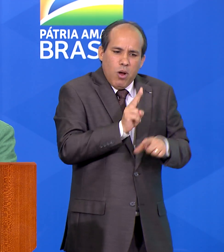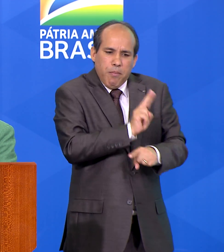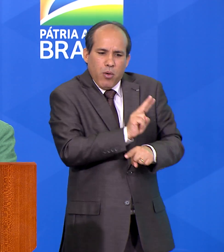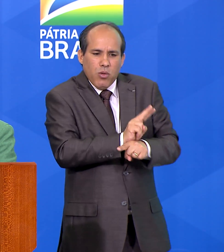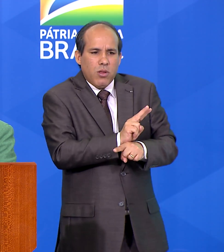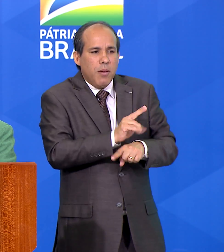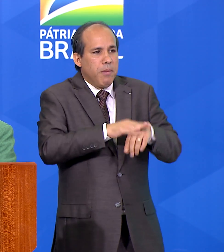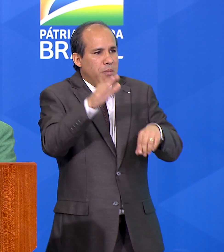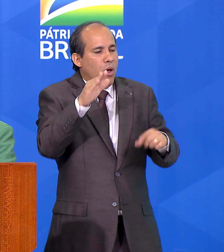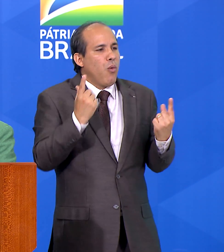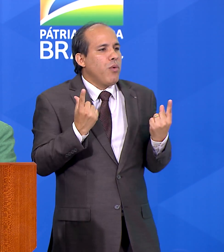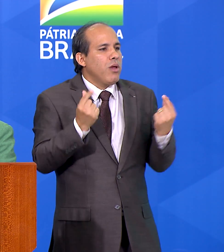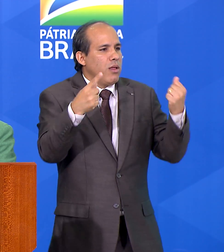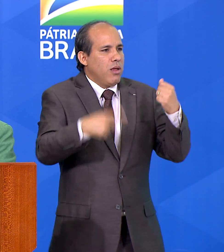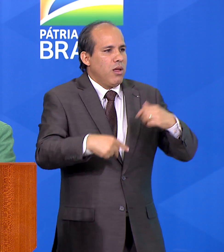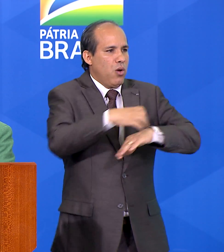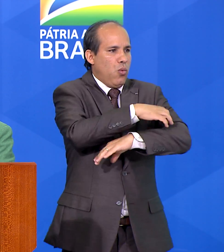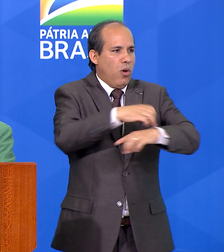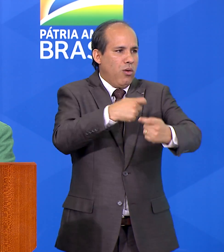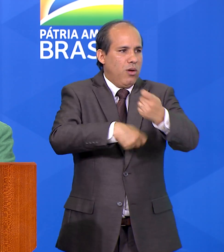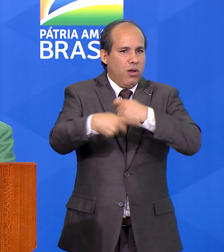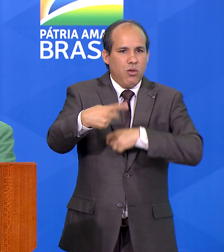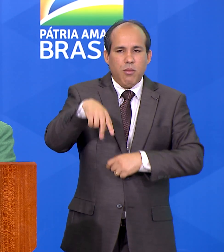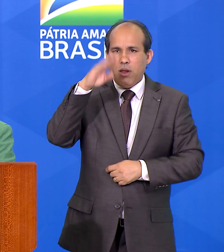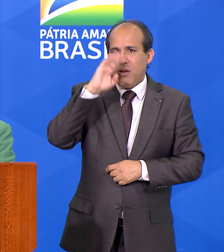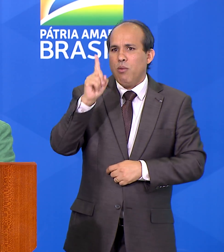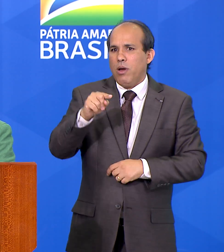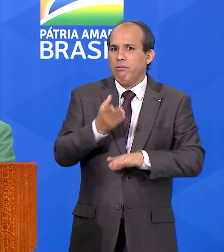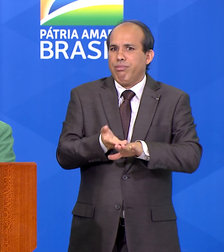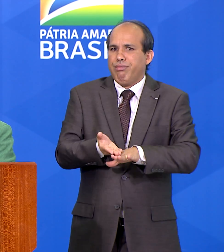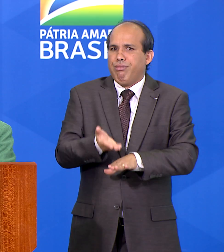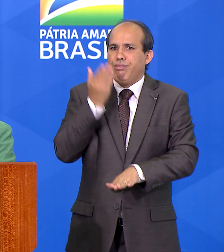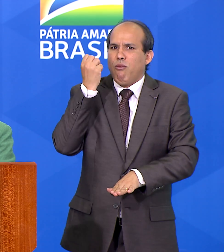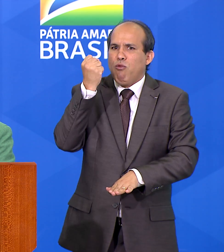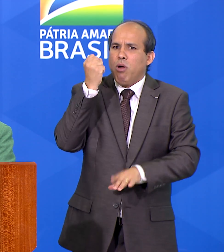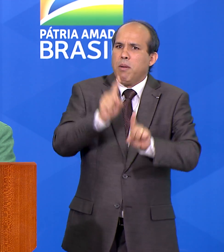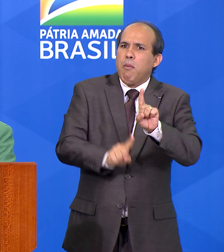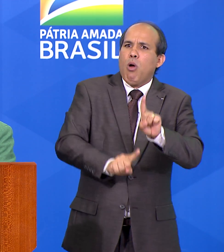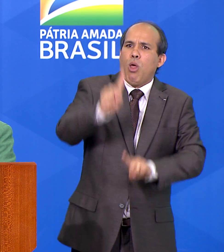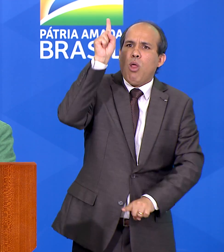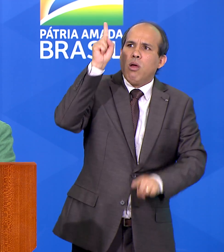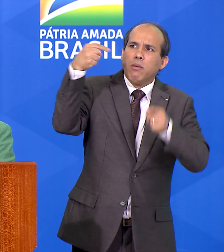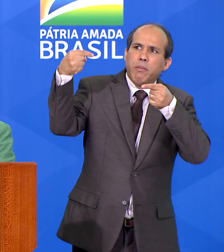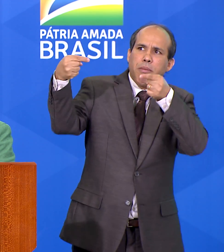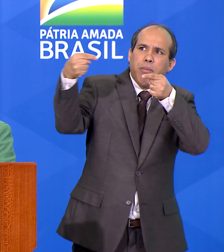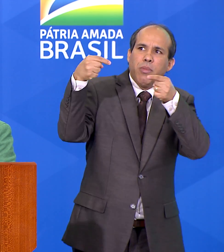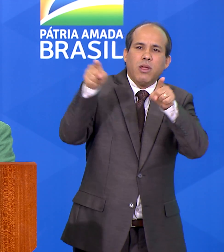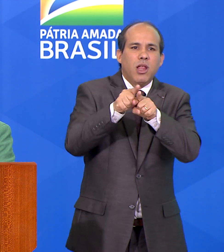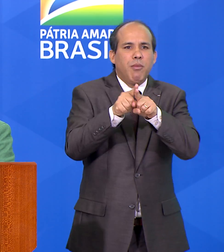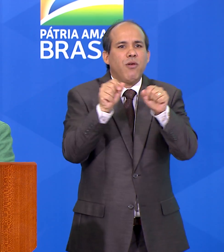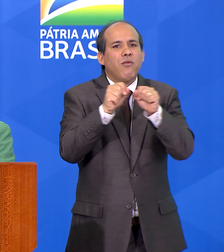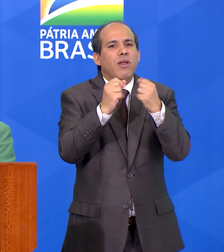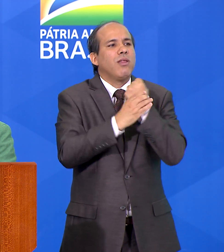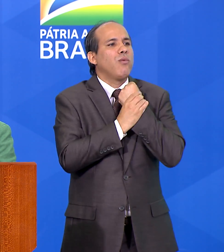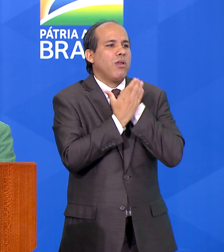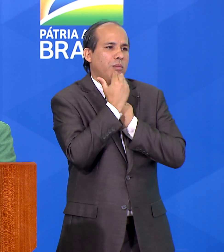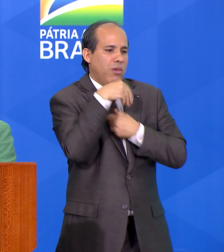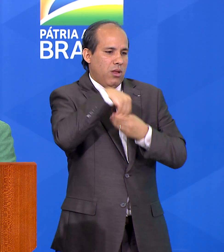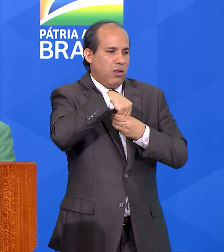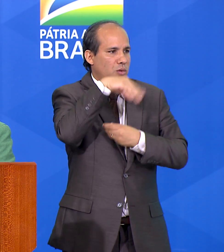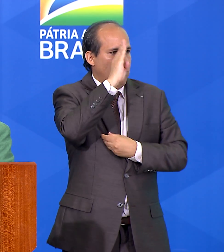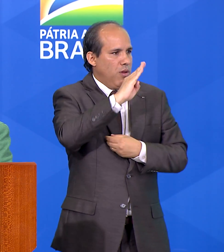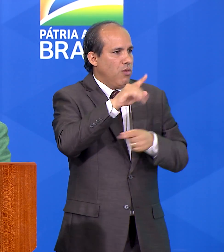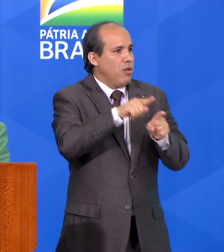o agronegócio brasileiro, que é pujante, competitivo e faz a segurança alimentar do nosso país